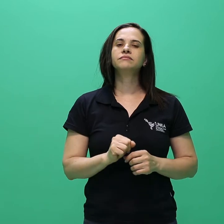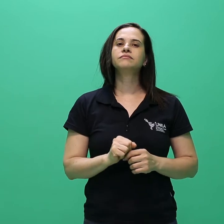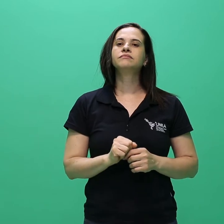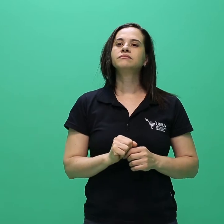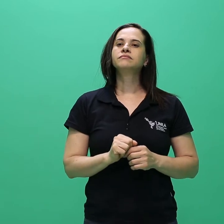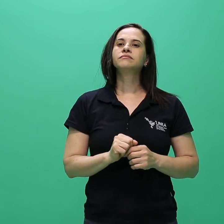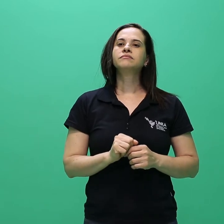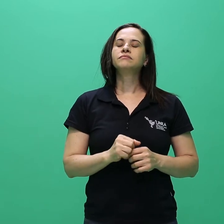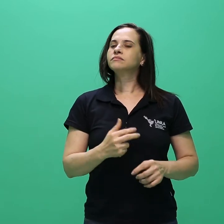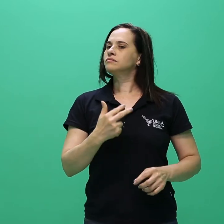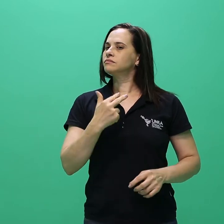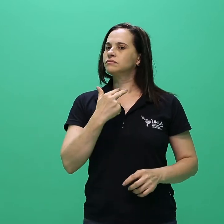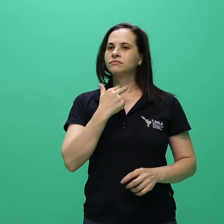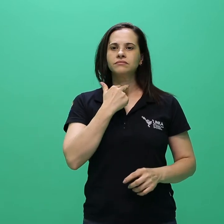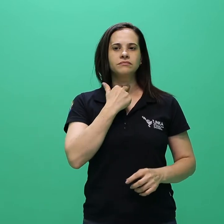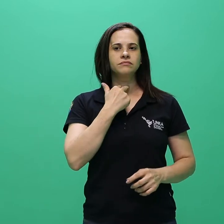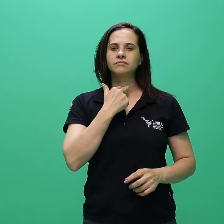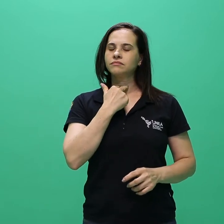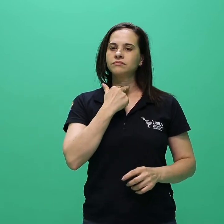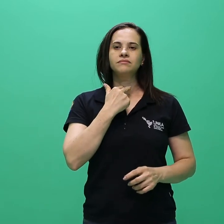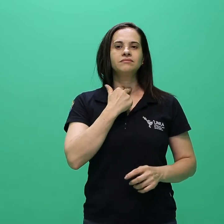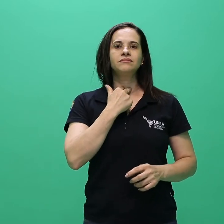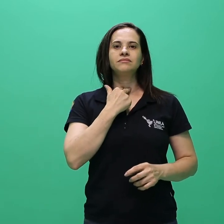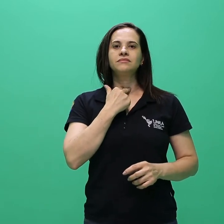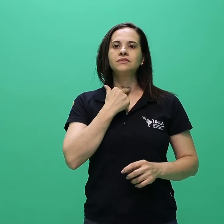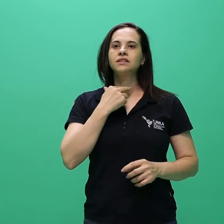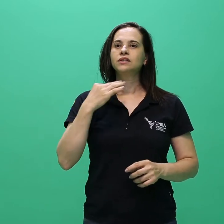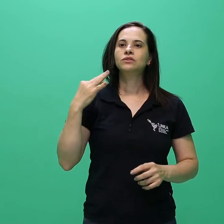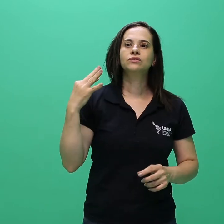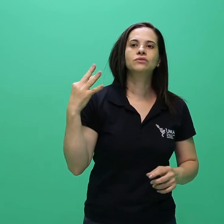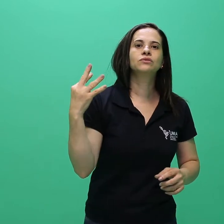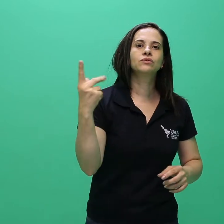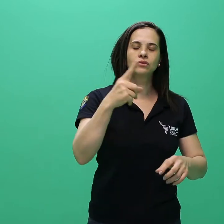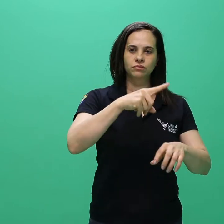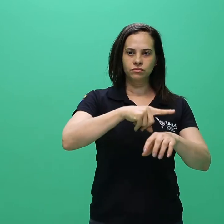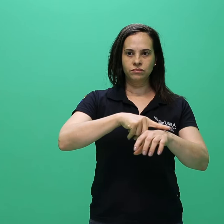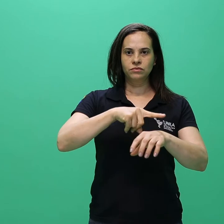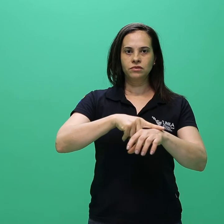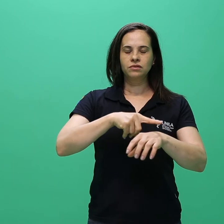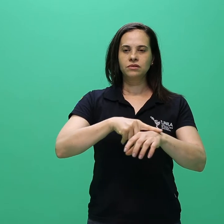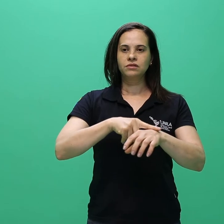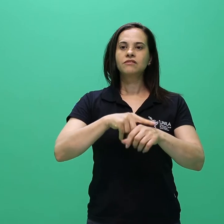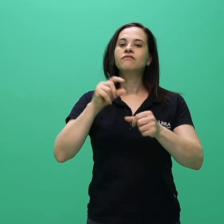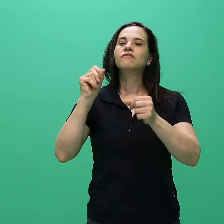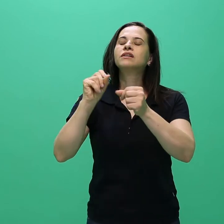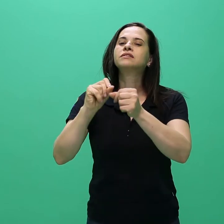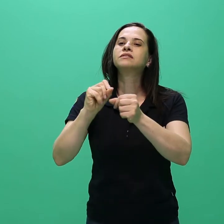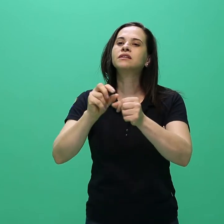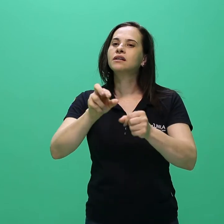interposição de recursos em face do resultado final do processo seletivo.